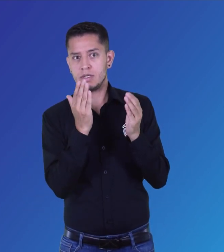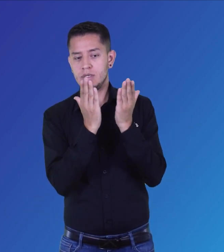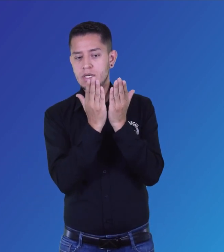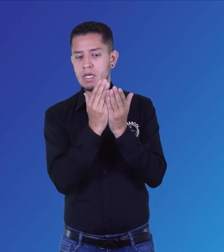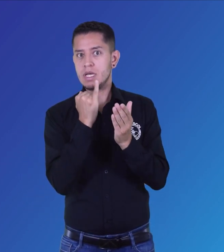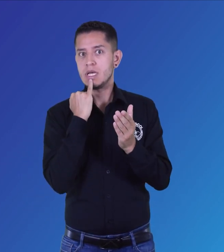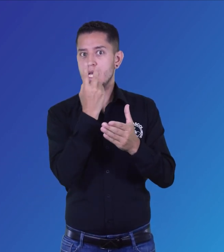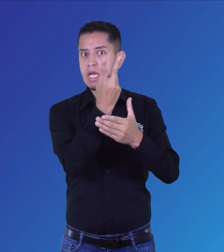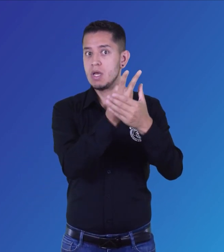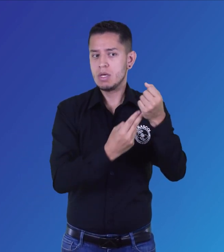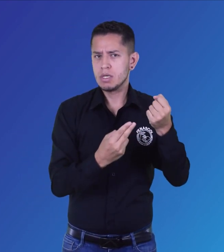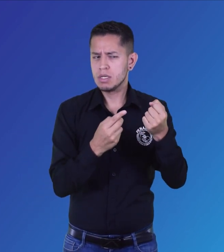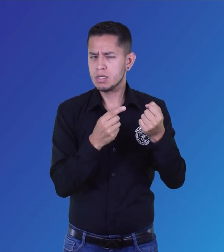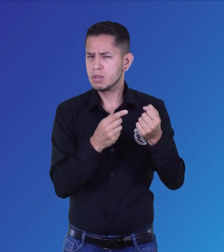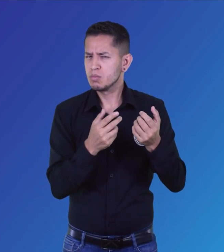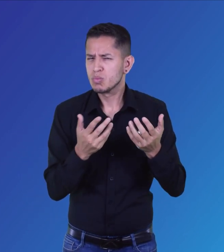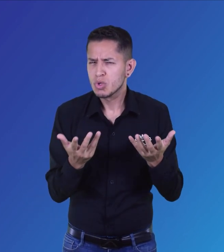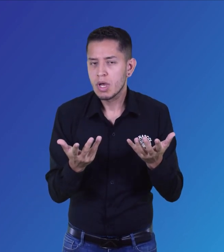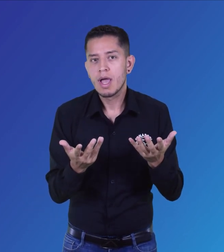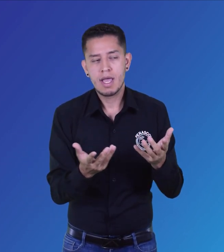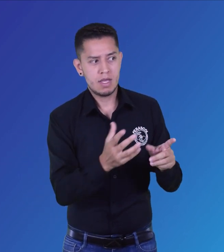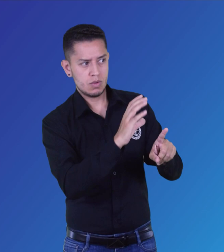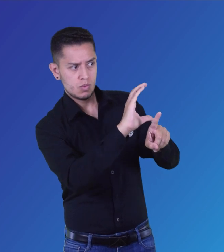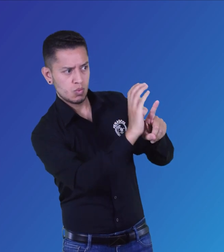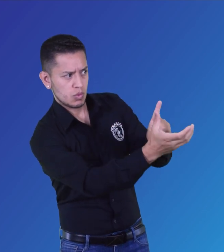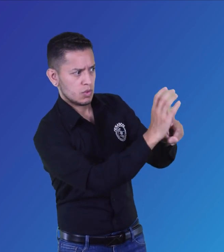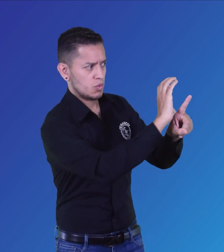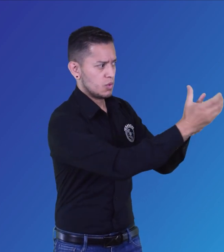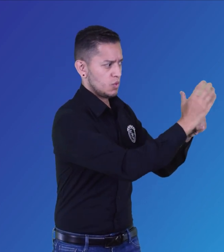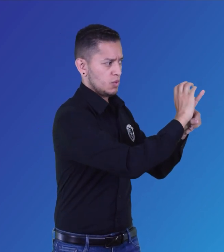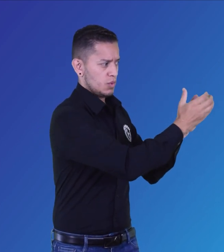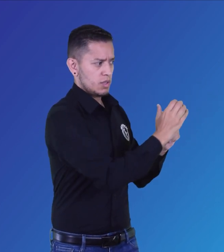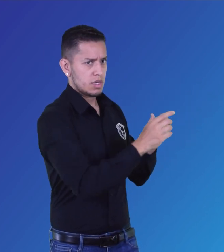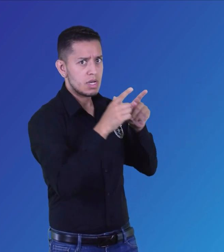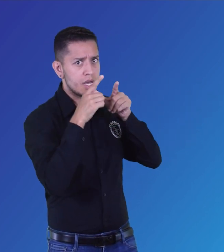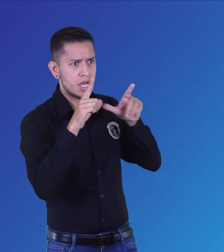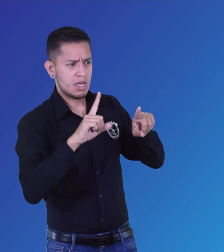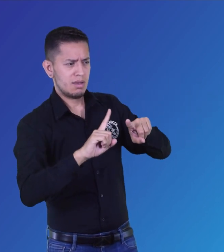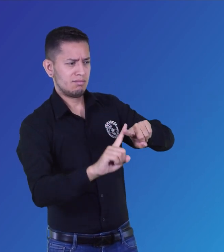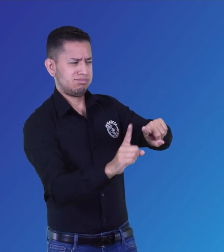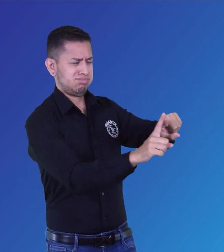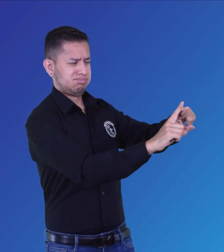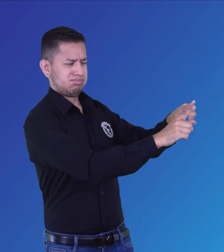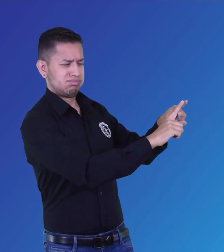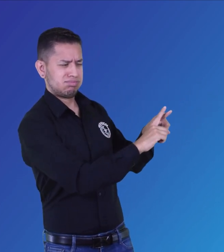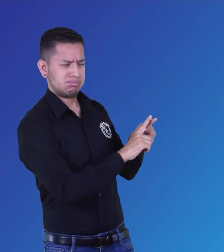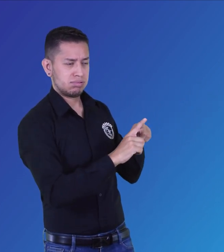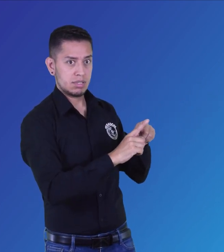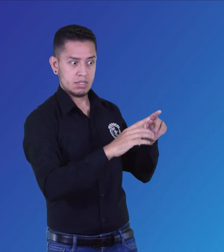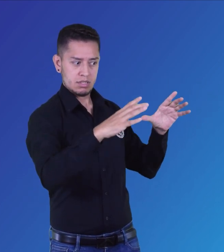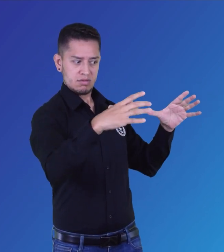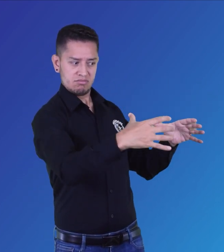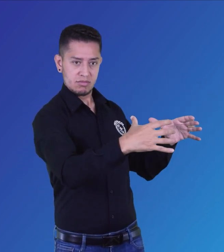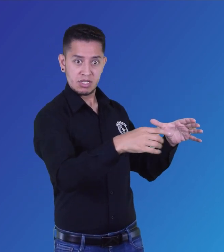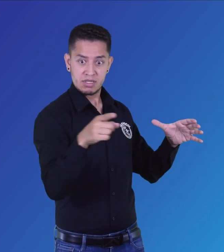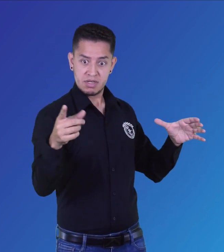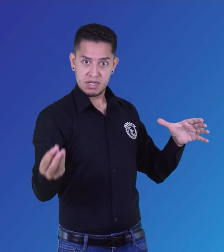aborde y se implemente la educación bilingüe de las personas sordas, ya que fortalece la